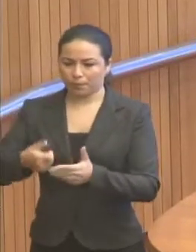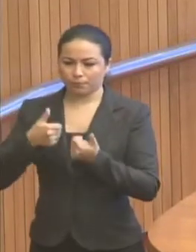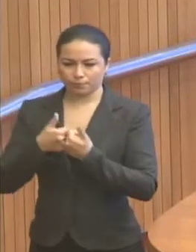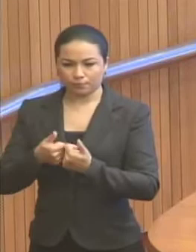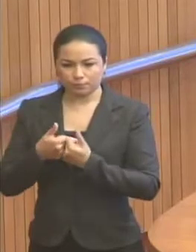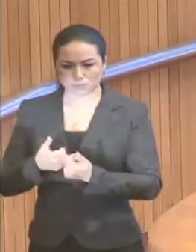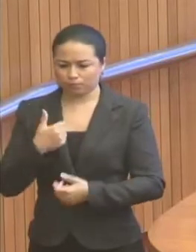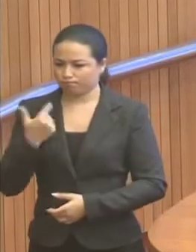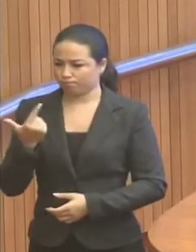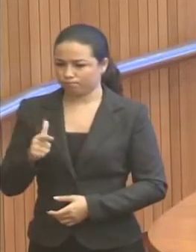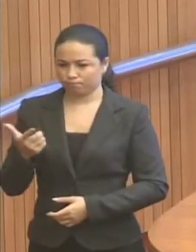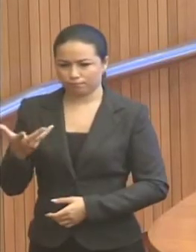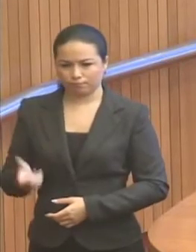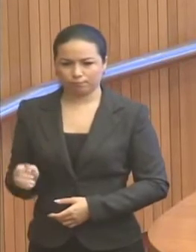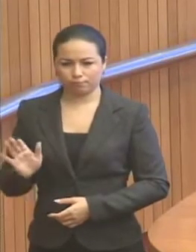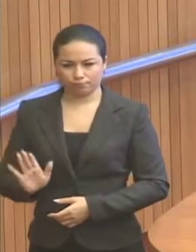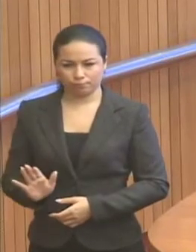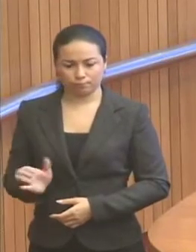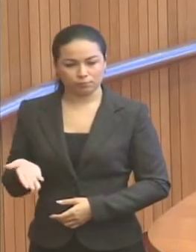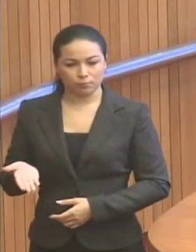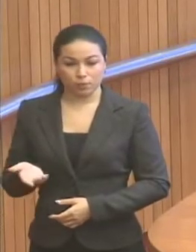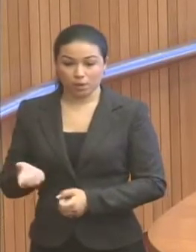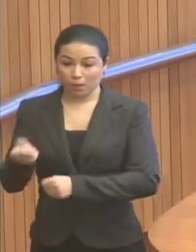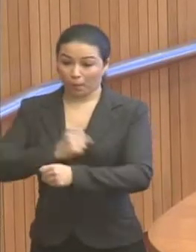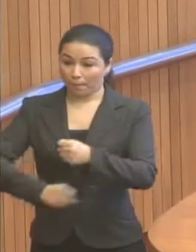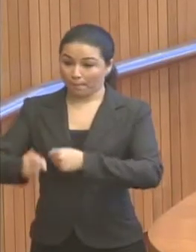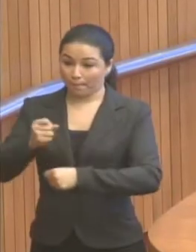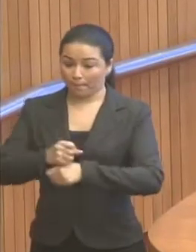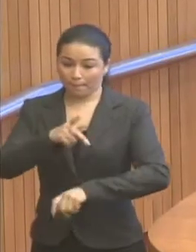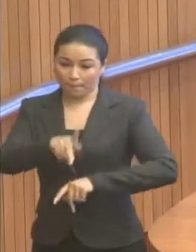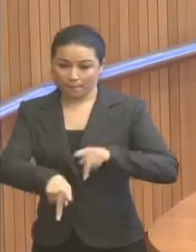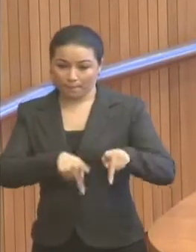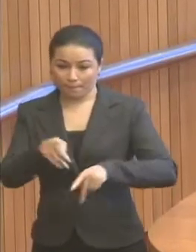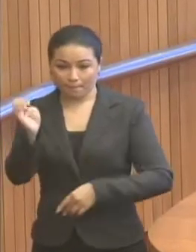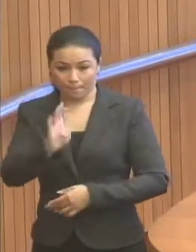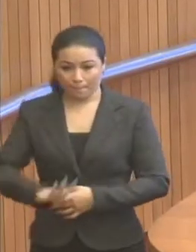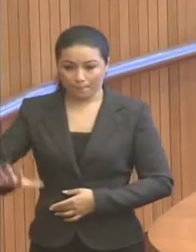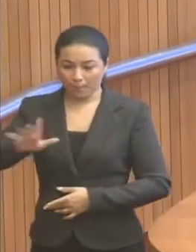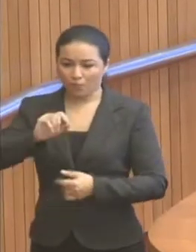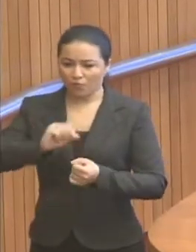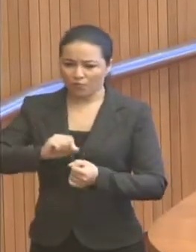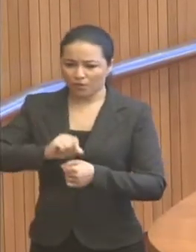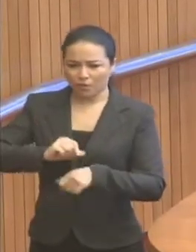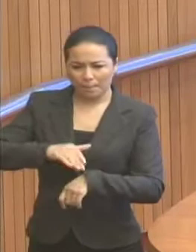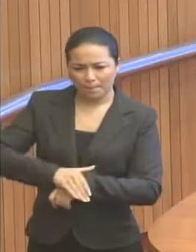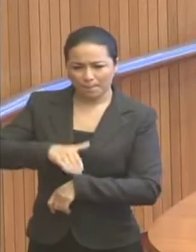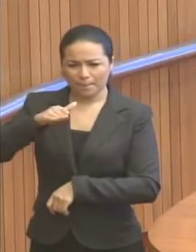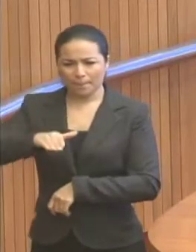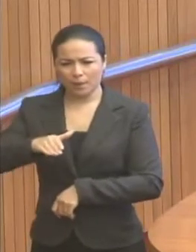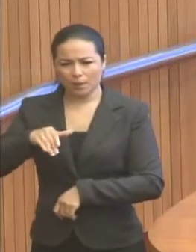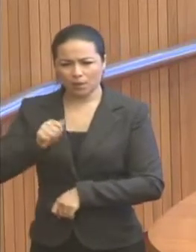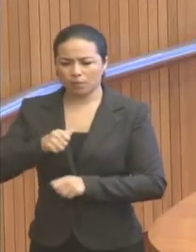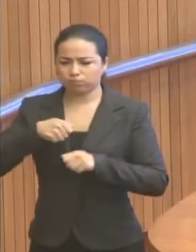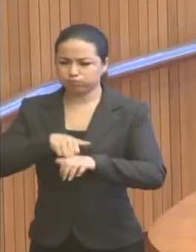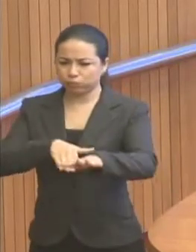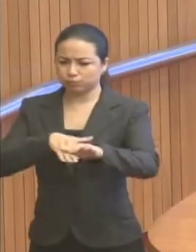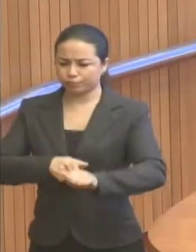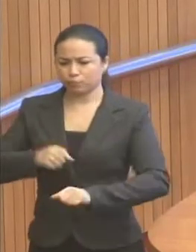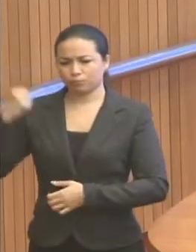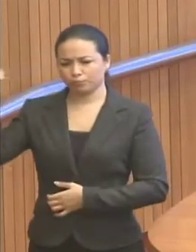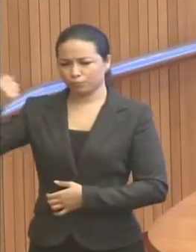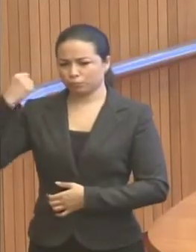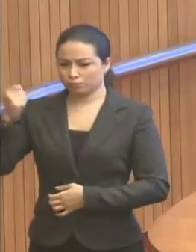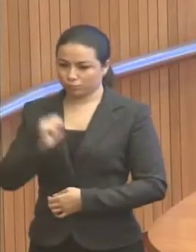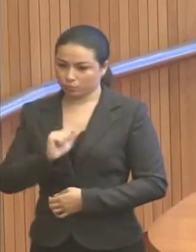concordo. Ano passado, o povo brasileiro fez uma das maiores jornadas de mobilização nesse